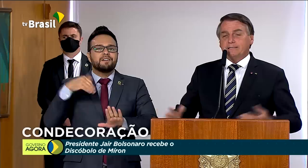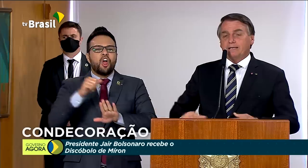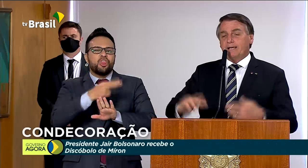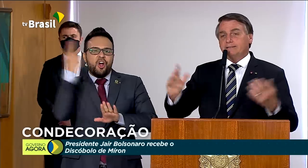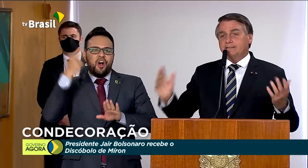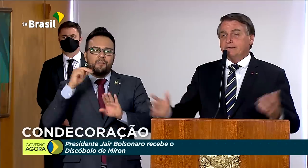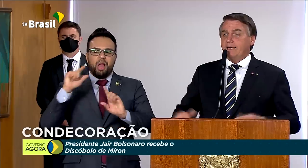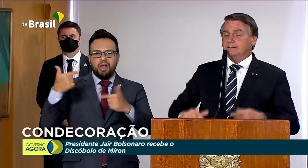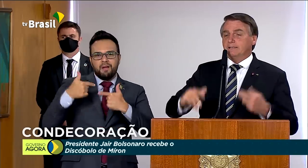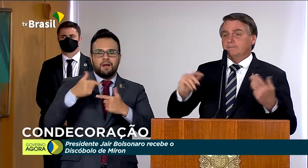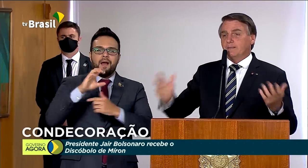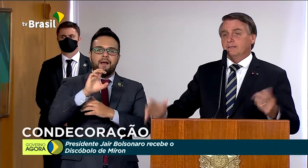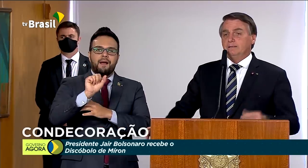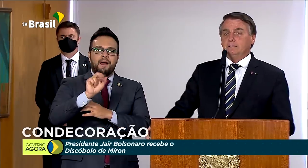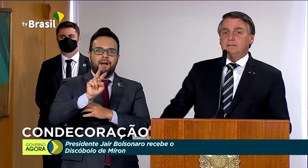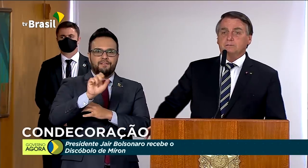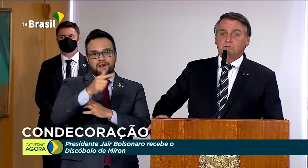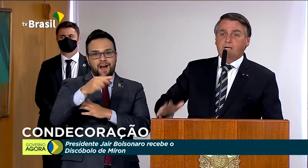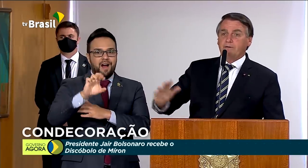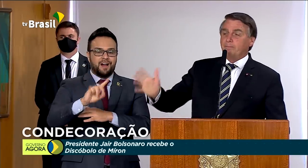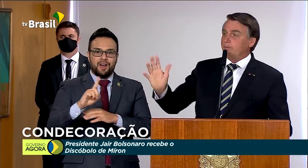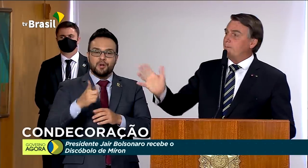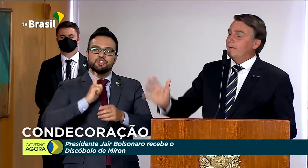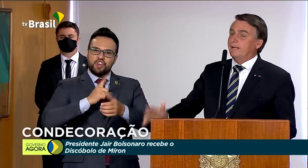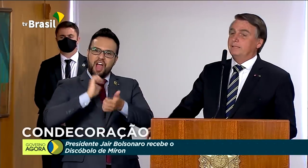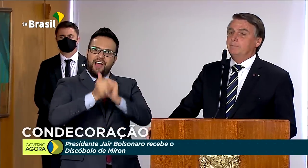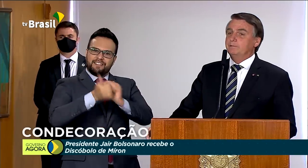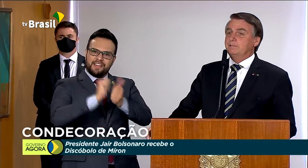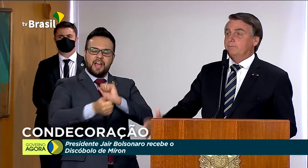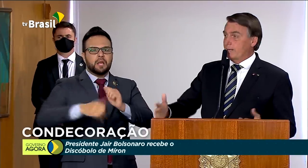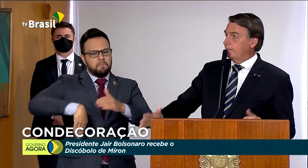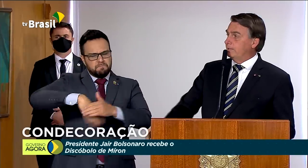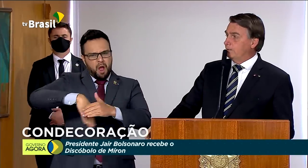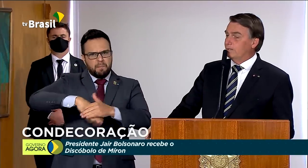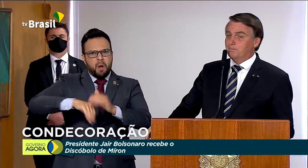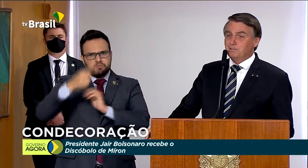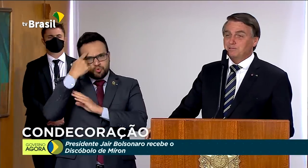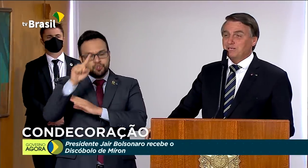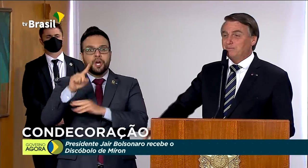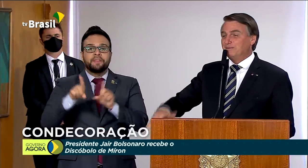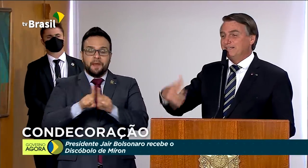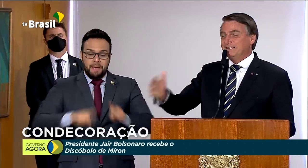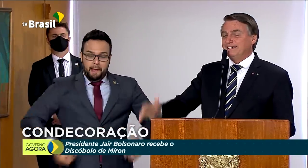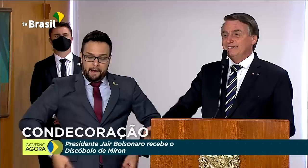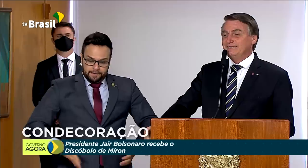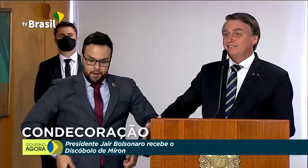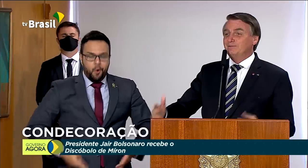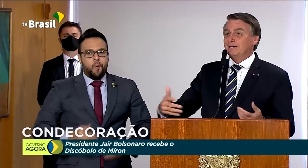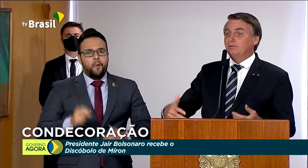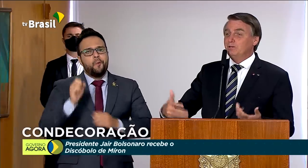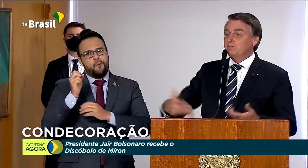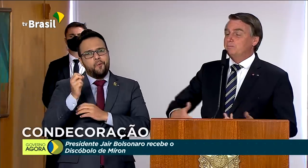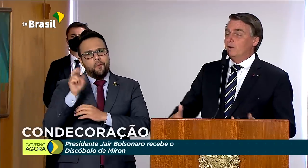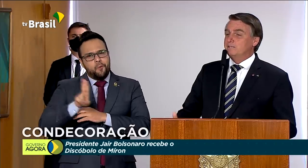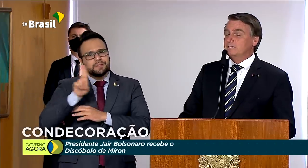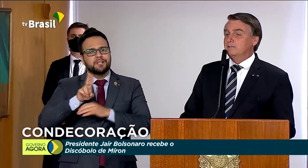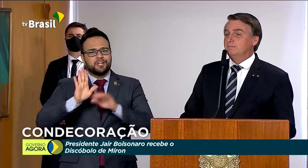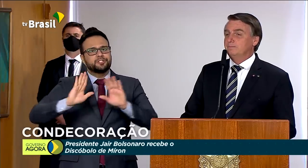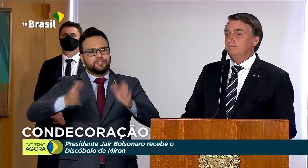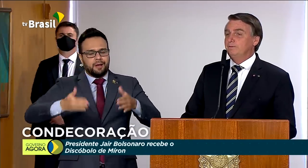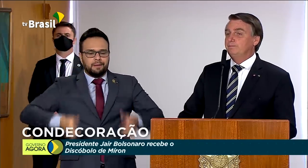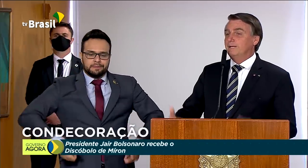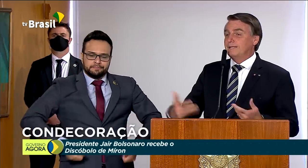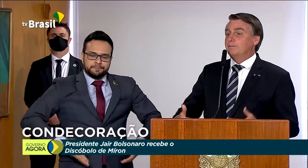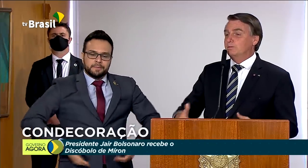pentatleta, etc. Jogava pelo menos uma pelada por dia pra uma cadeia de roda por muito tempo. E tive, o único esporte